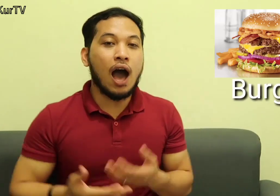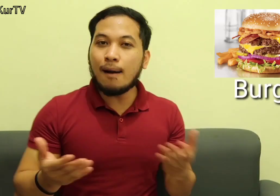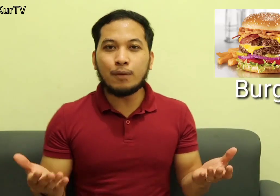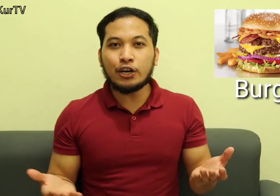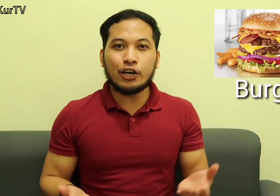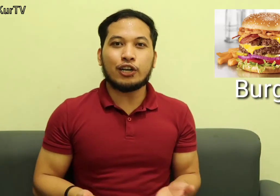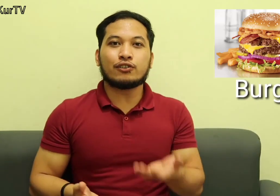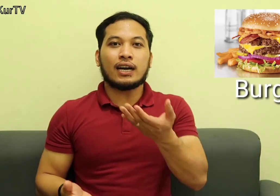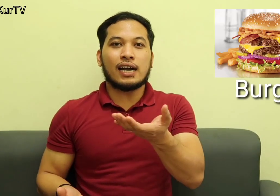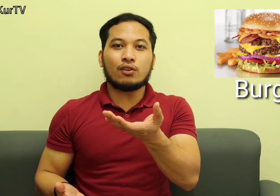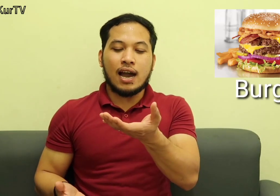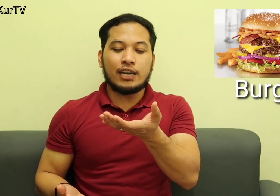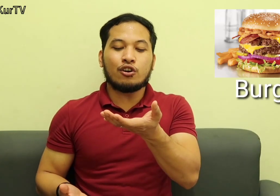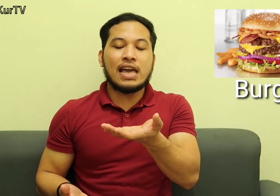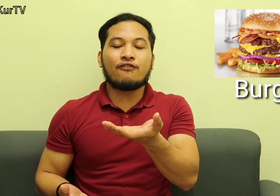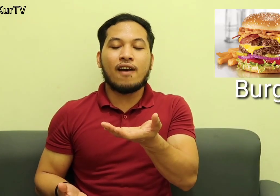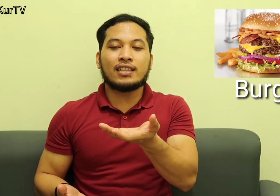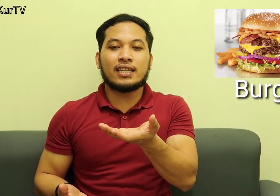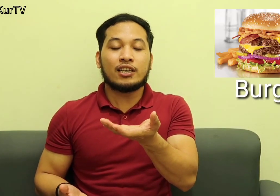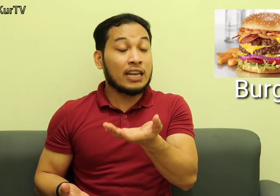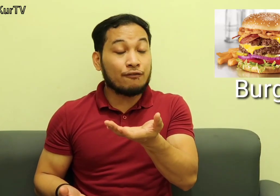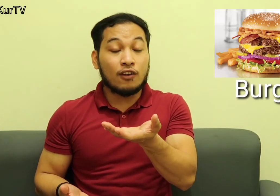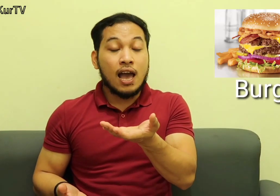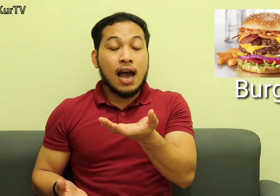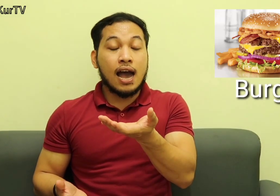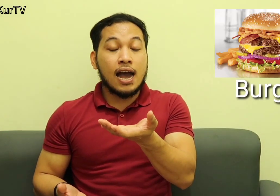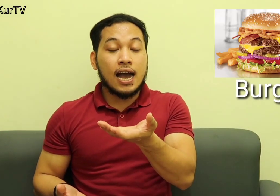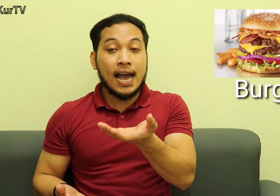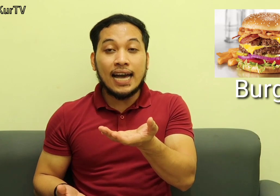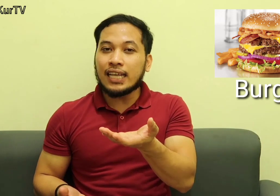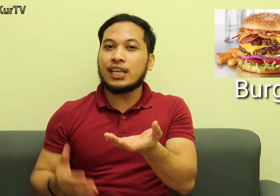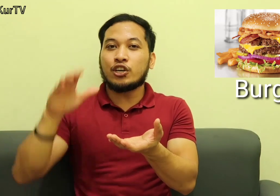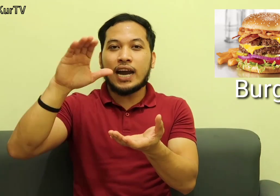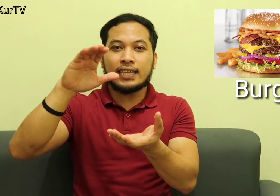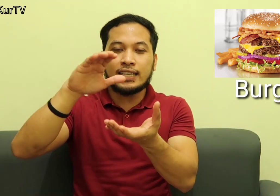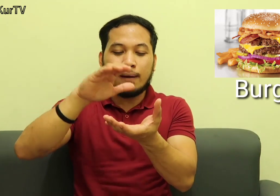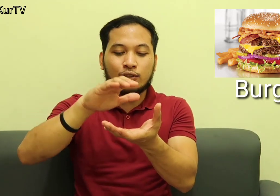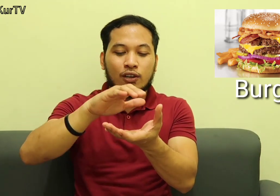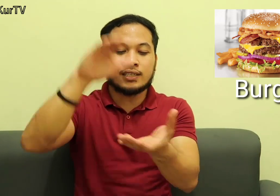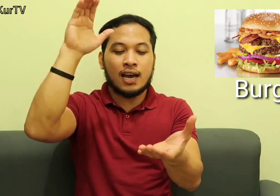hamburger So, nakaganto lang Yung left hand Left hand And then your right hand Ipatong lang sya